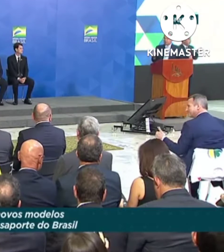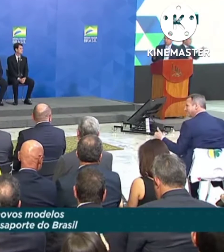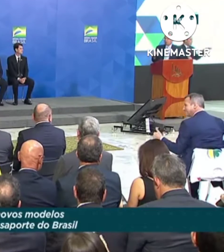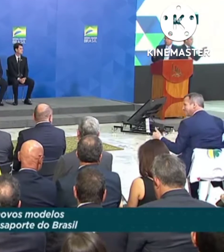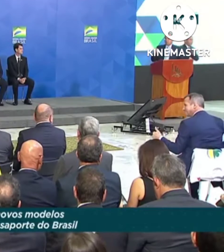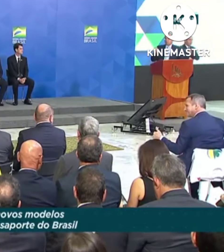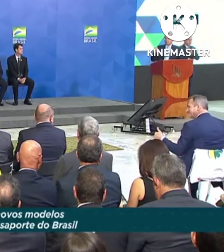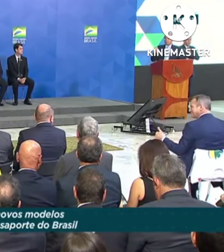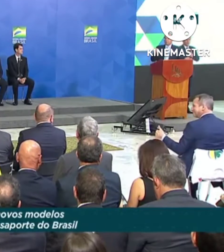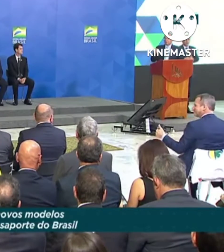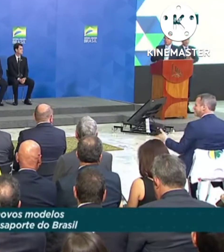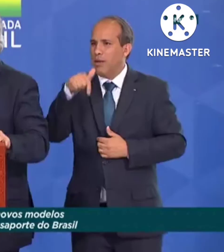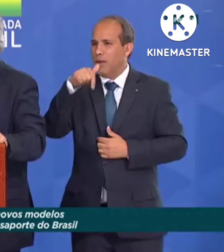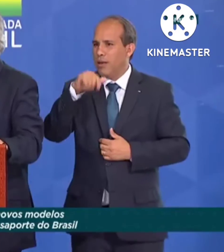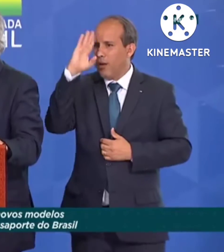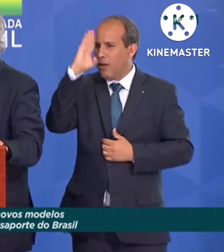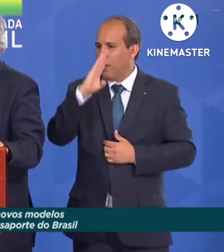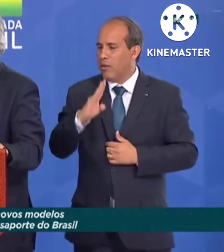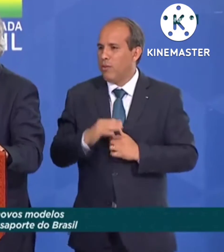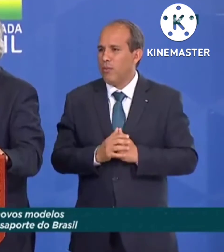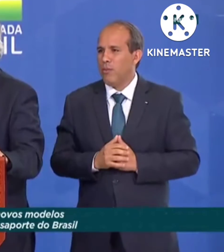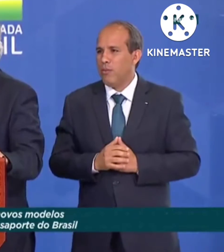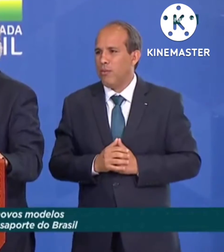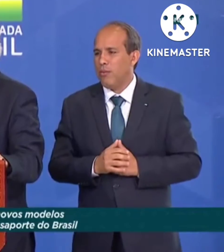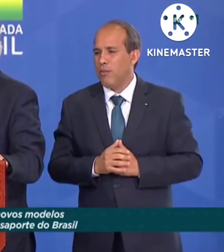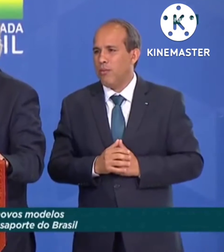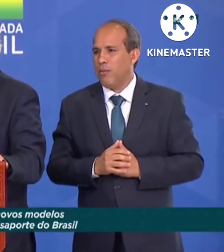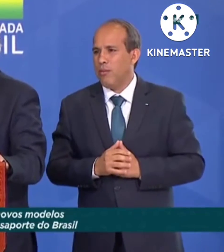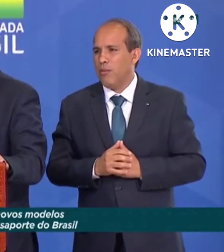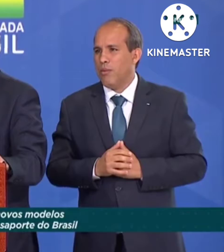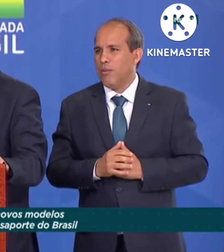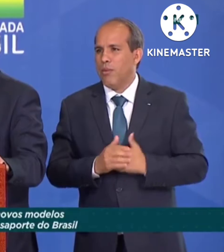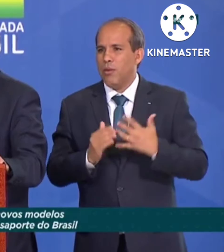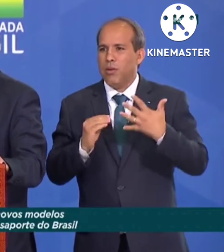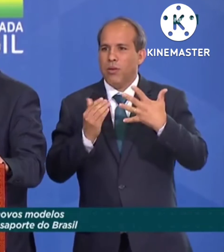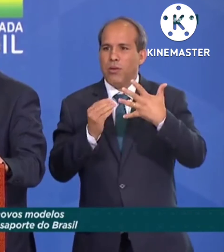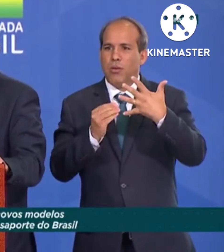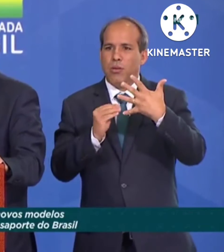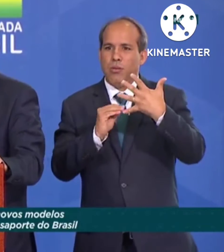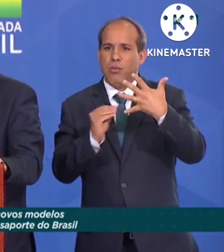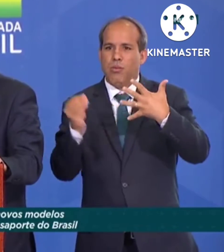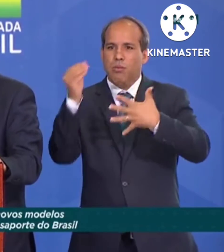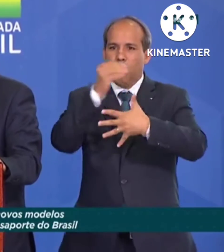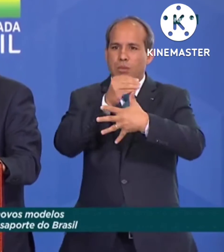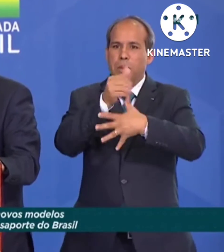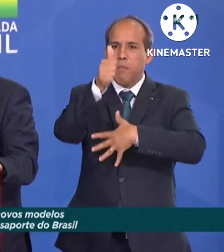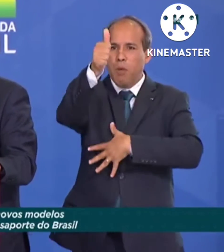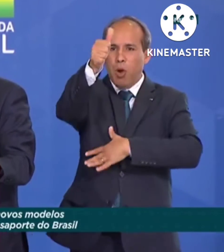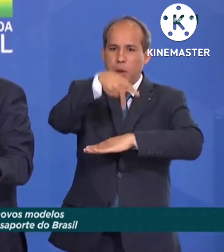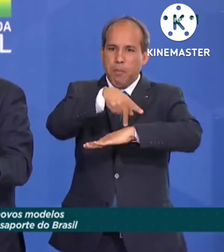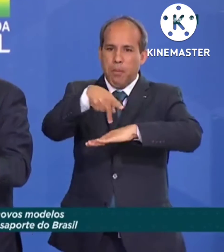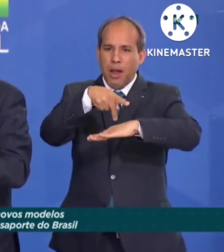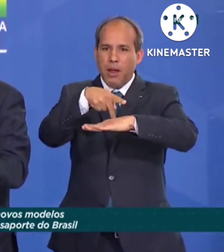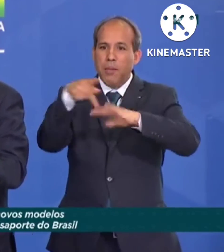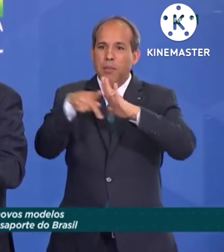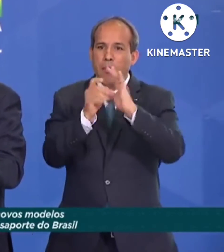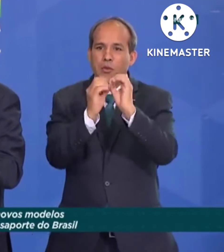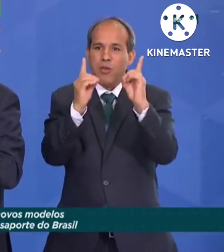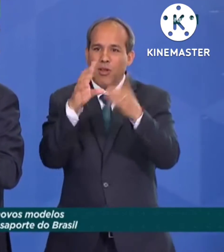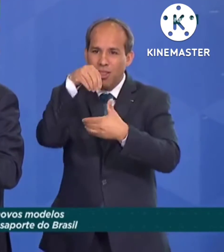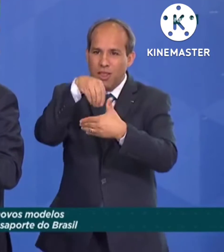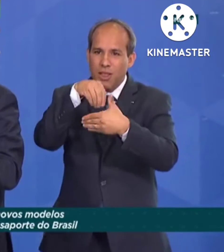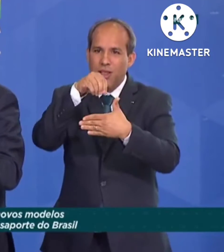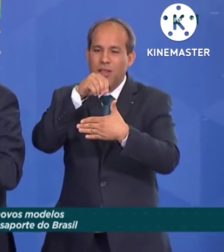O Brasil recebeu a classificação de melhor governo digital das Américas no